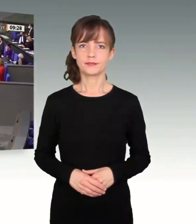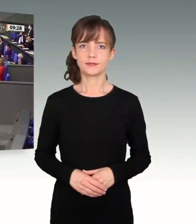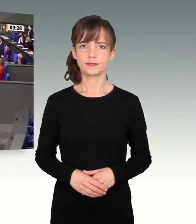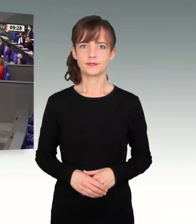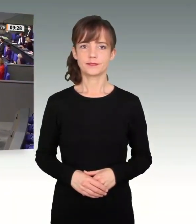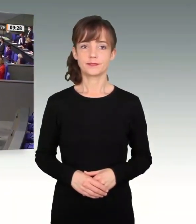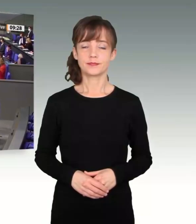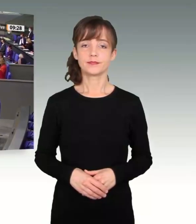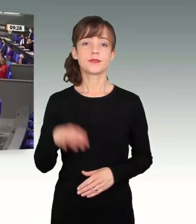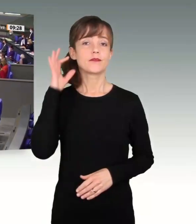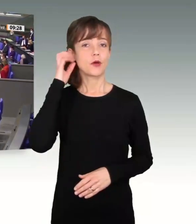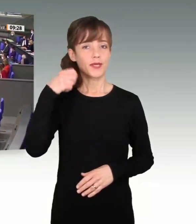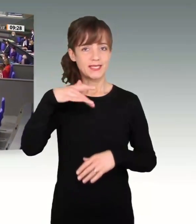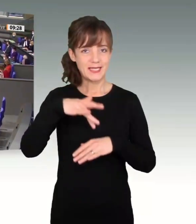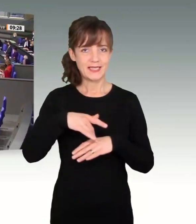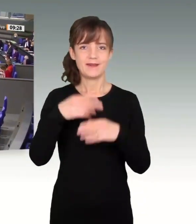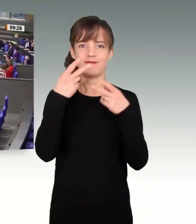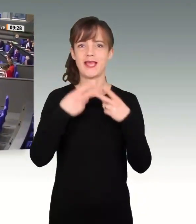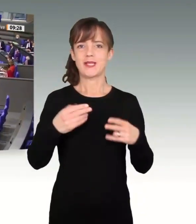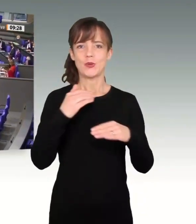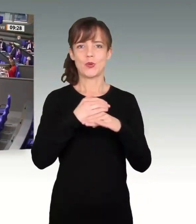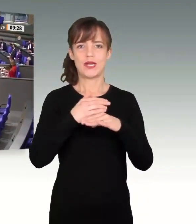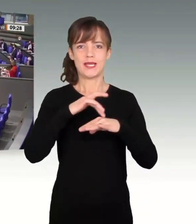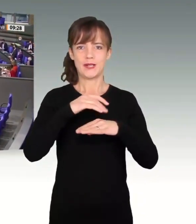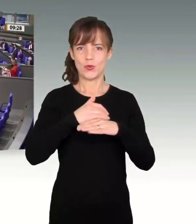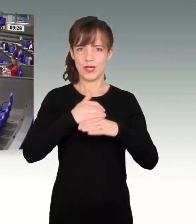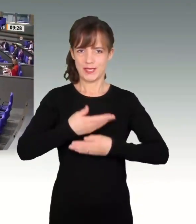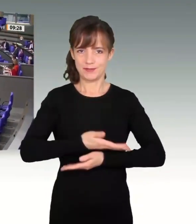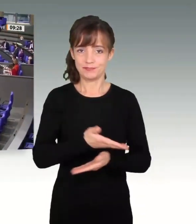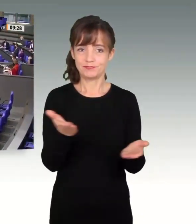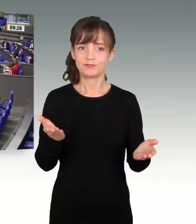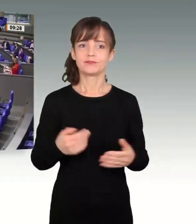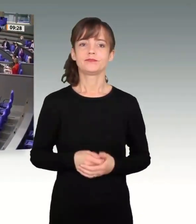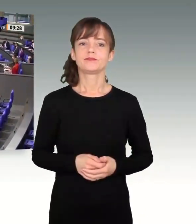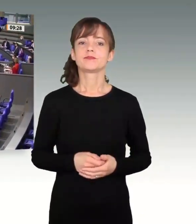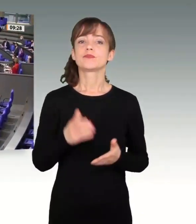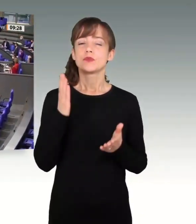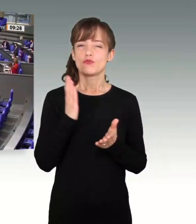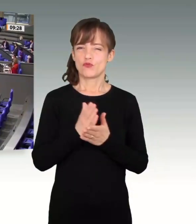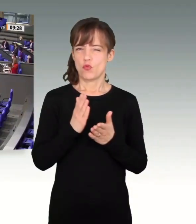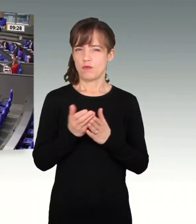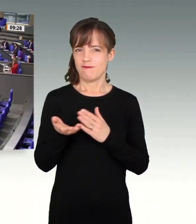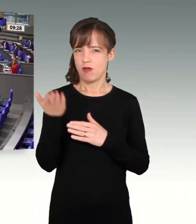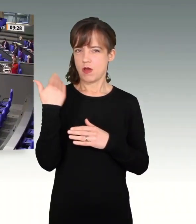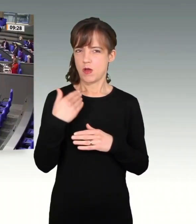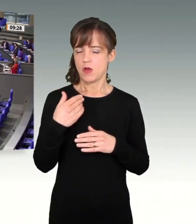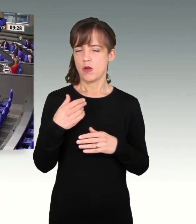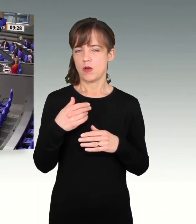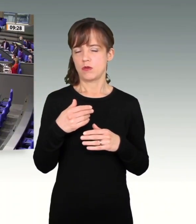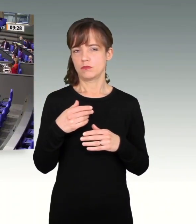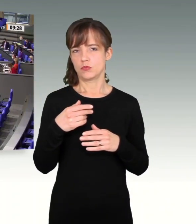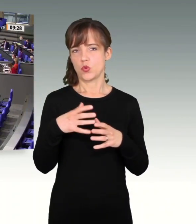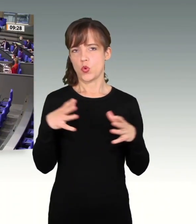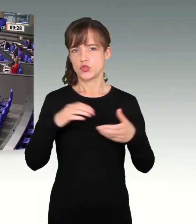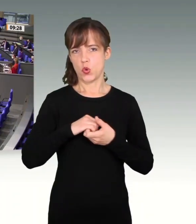Frau Präsidentin! Verehrte Kolleginnen und Kollegen! Wir waren ja schon unter der GroKo einiges an Zumutungen gewöhnt. Aber es ist schon eine